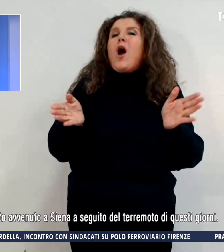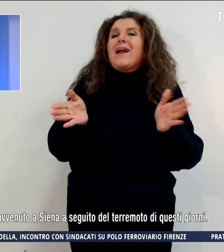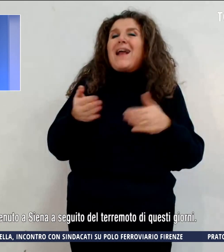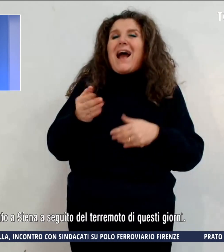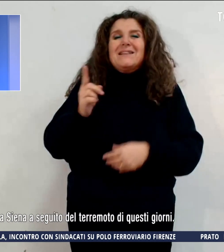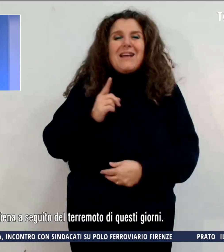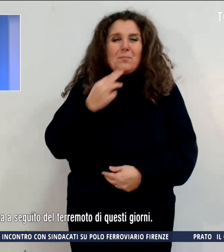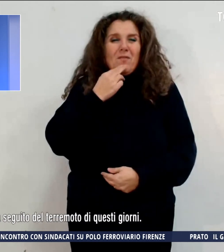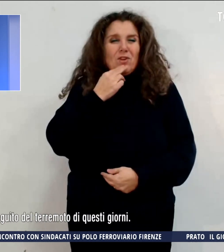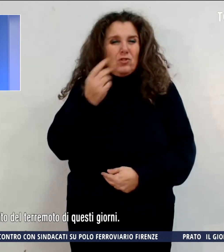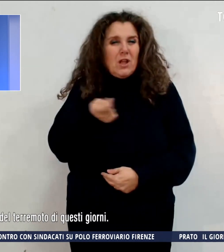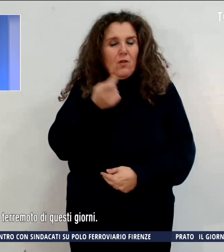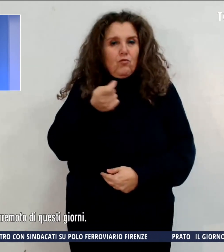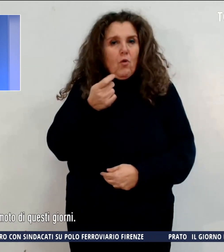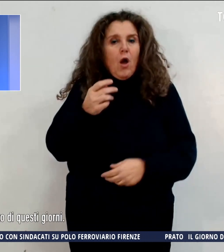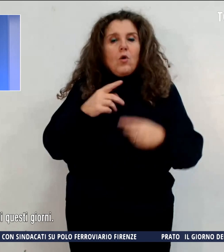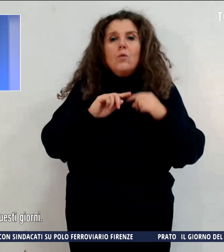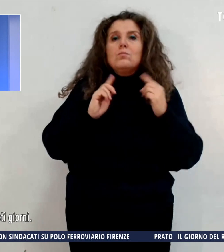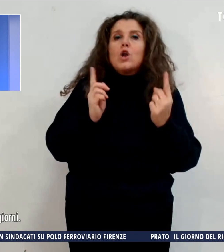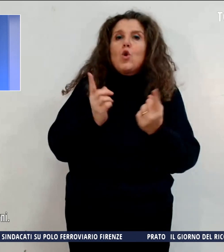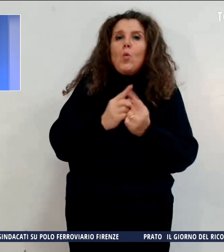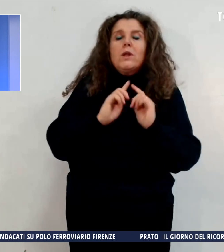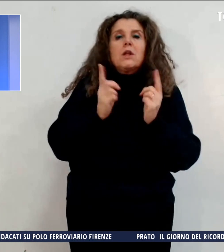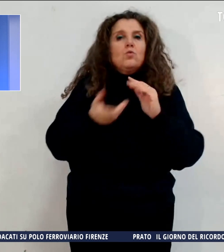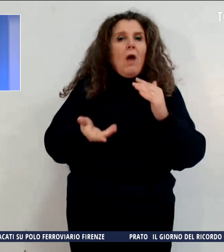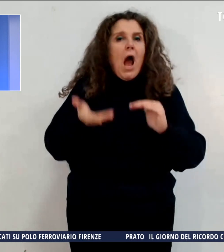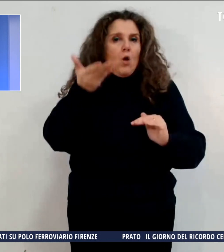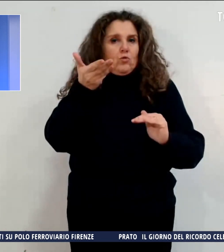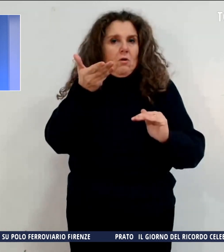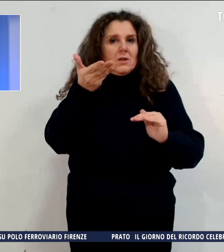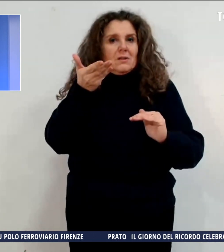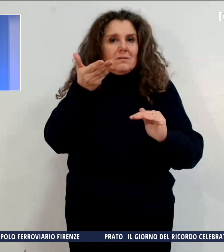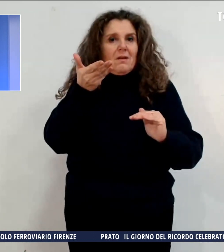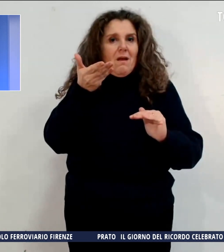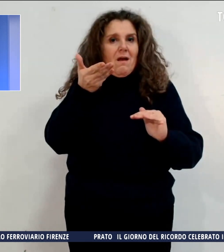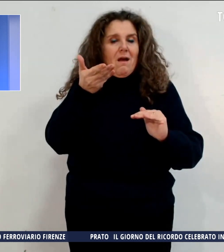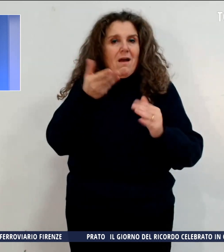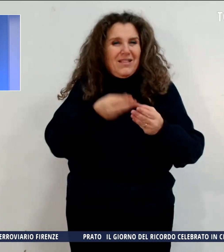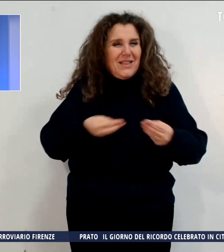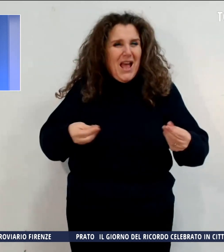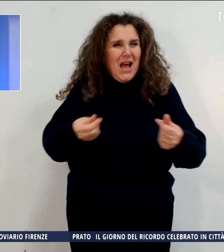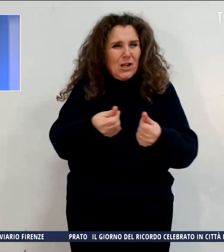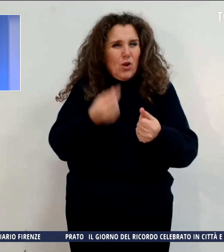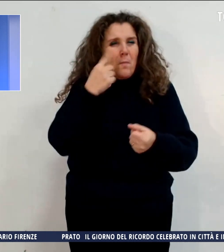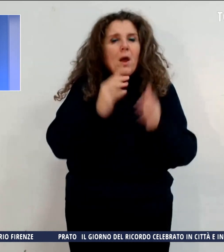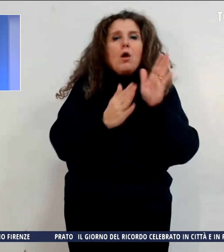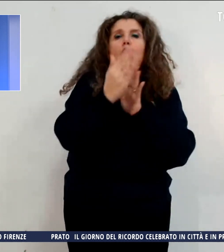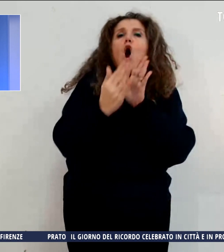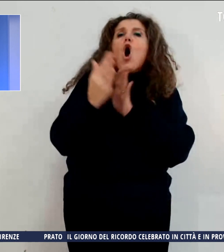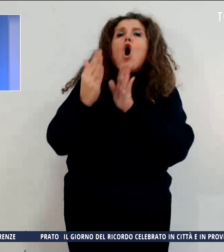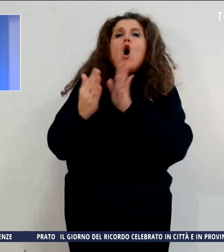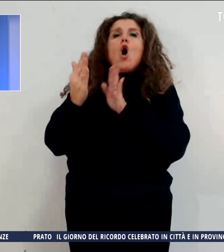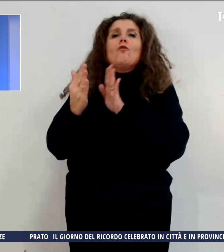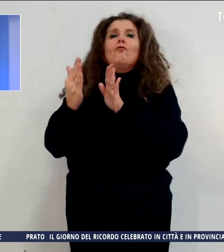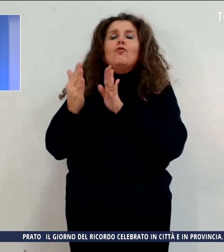visto riunite tutte le autorità territoriali per un confronto su quanto avvenuto